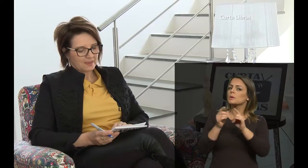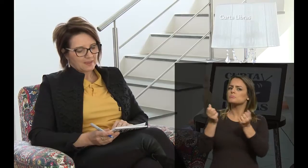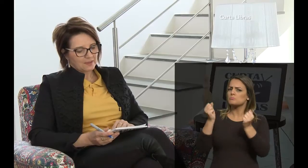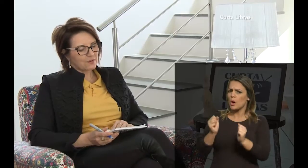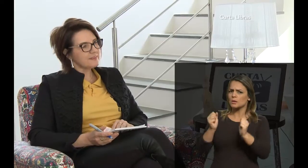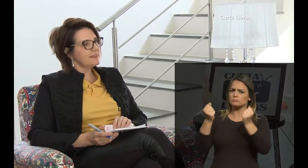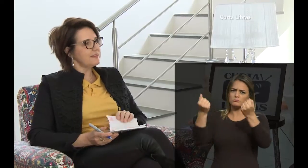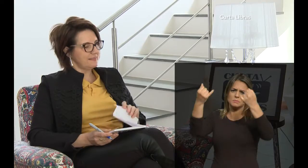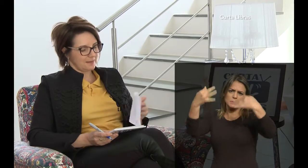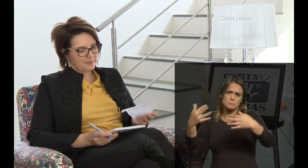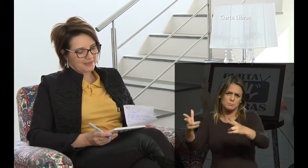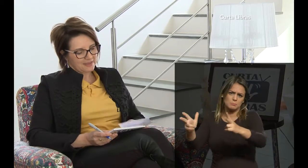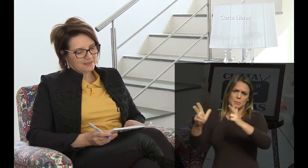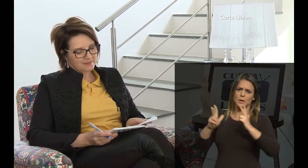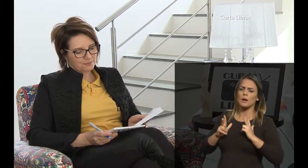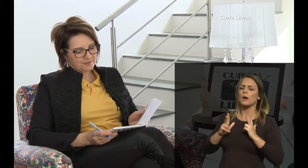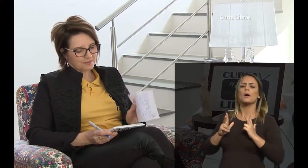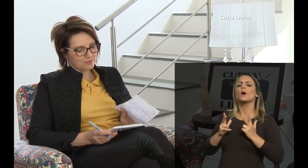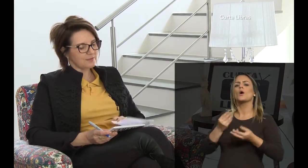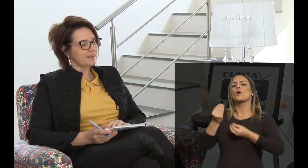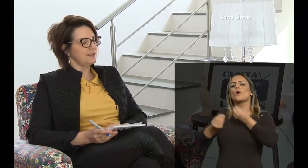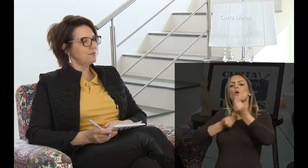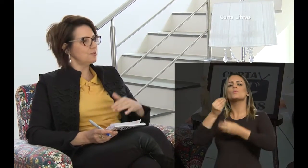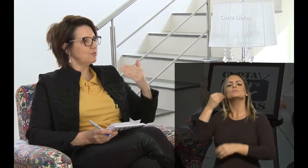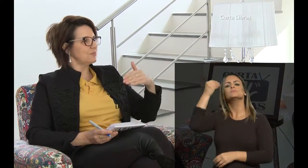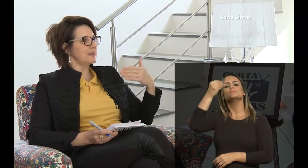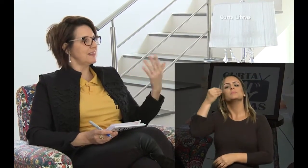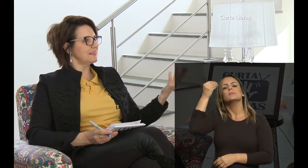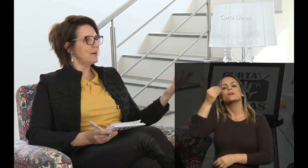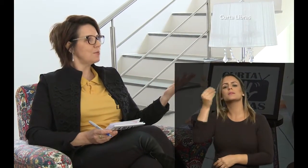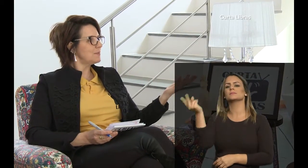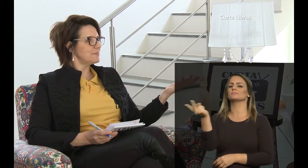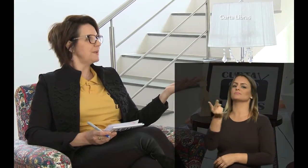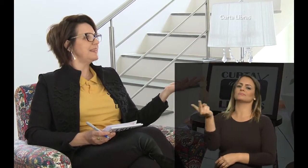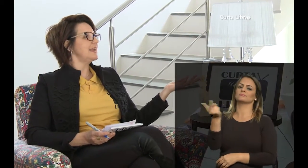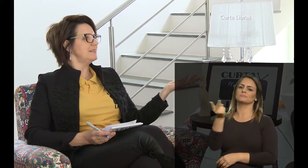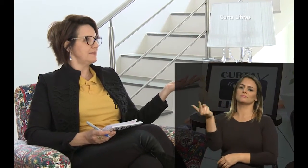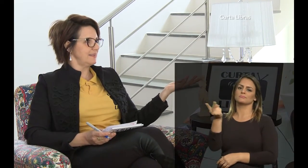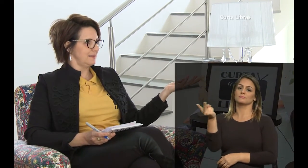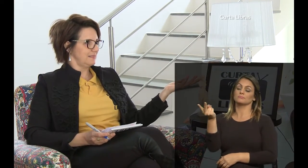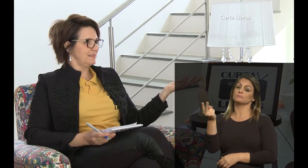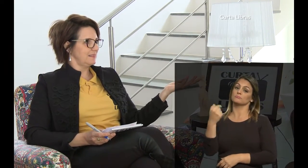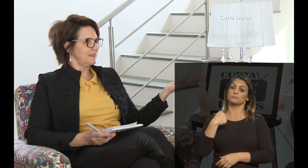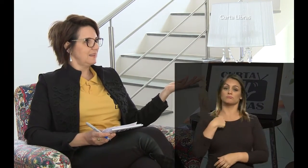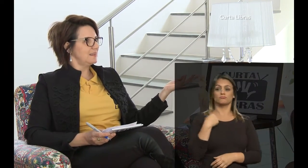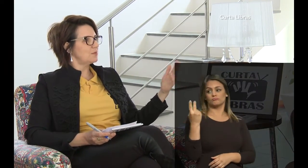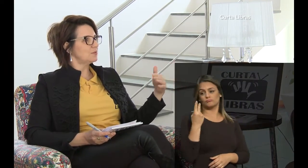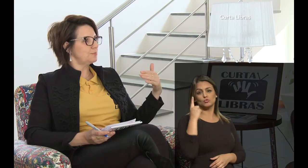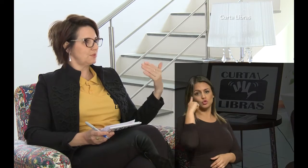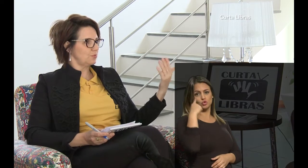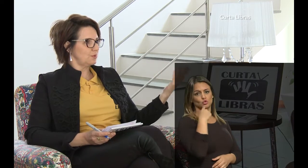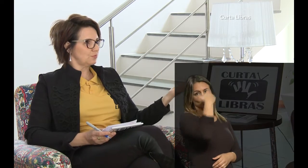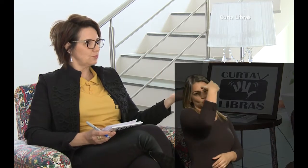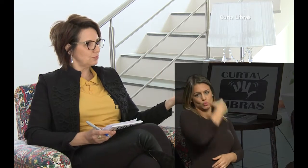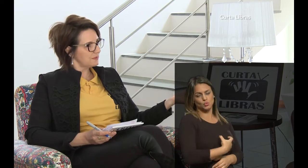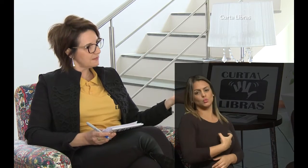Eu gostaria de saber se vocês gostariam de nos relatar alguma experiência enquanto pessoas surdas